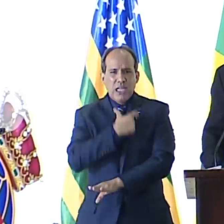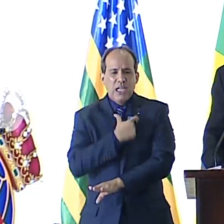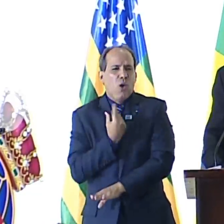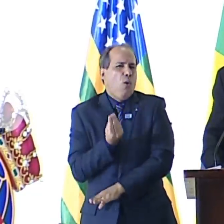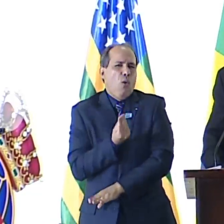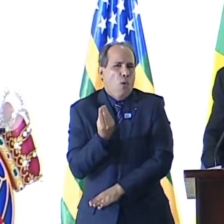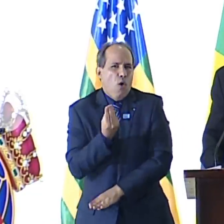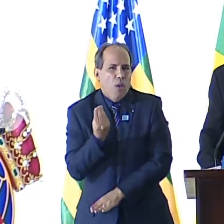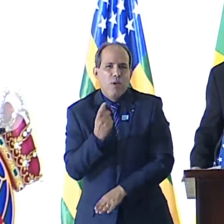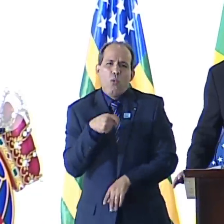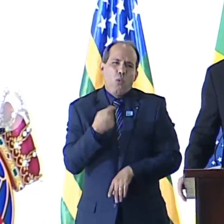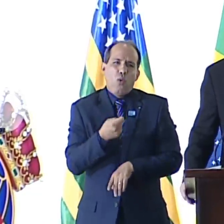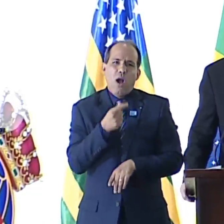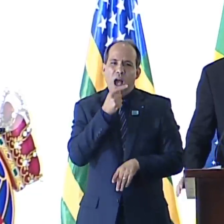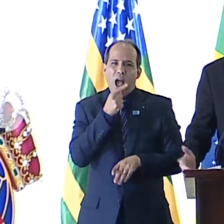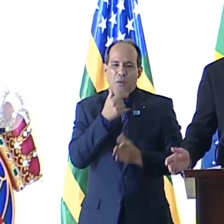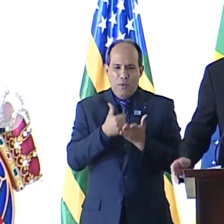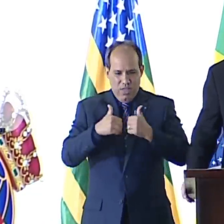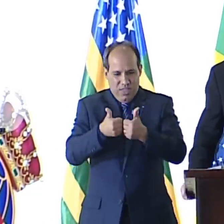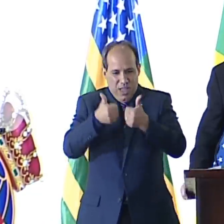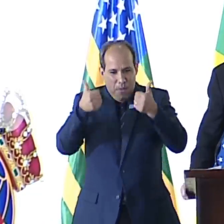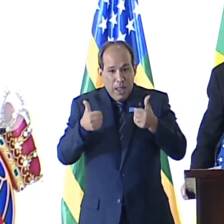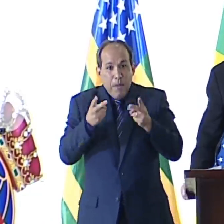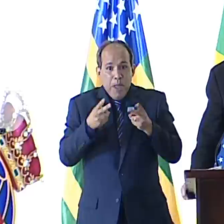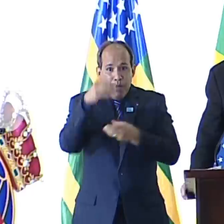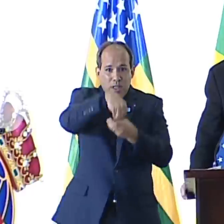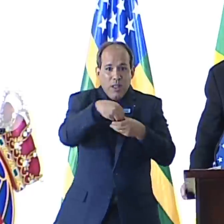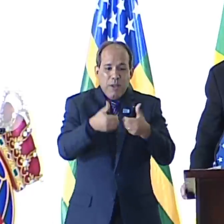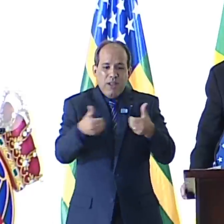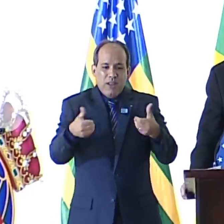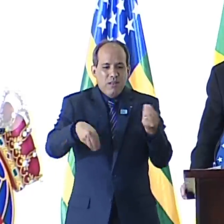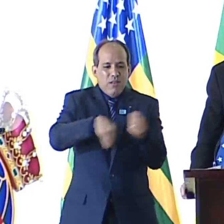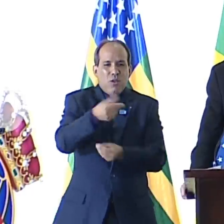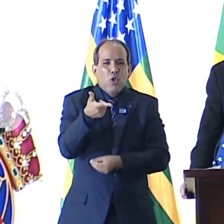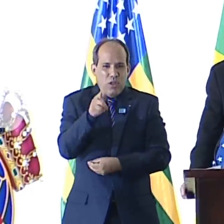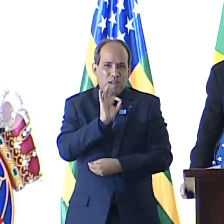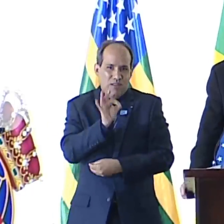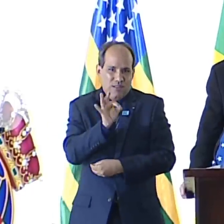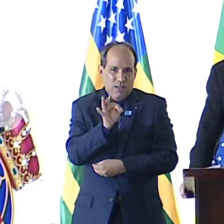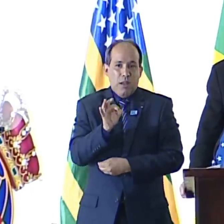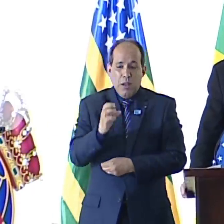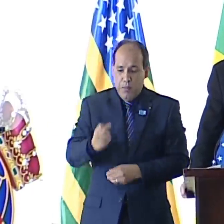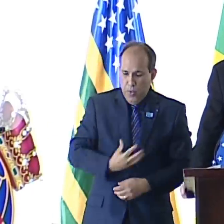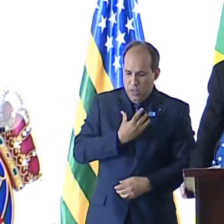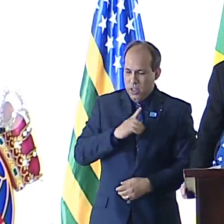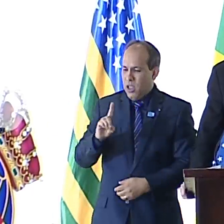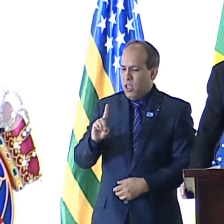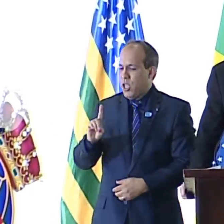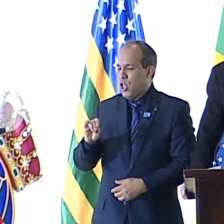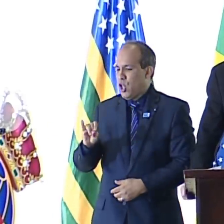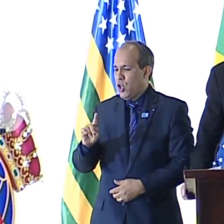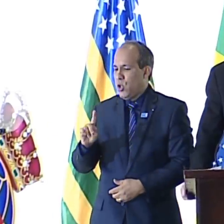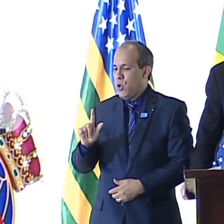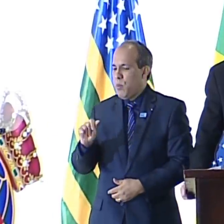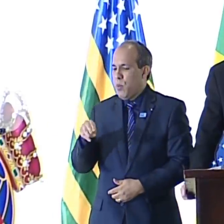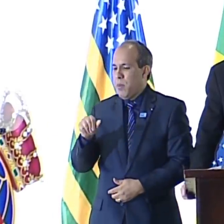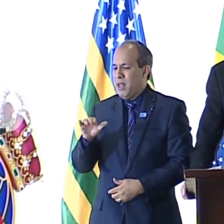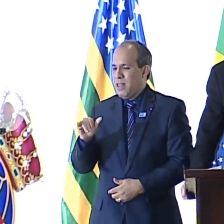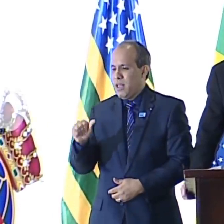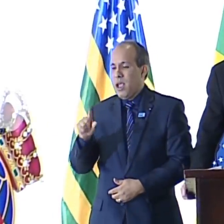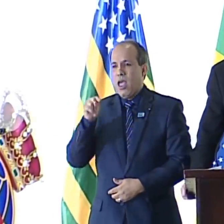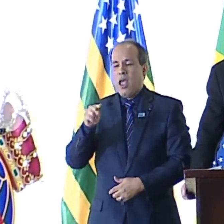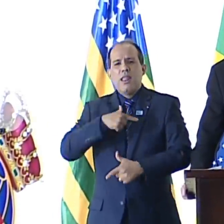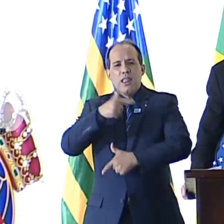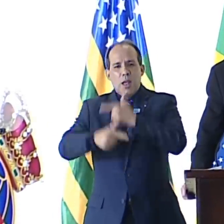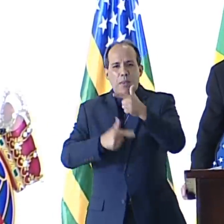como água e azeite, que podem estar no mesmo jarro, mas que não se misturam. Poesia e diplomacia constituem-se ambas num trabalho com a